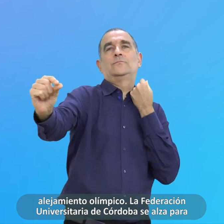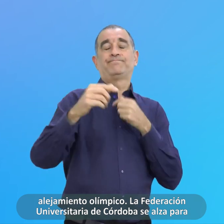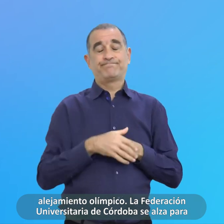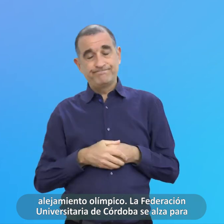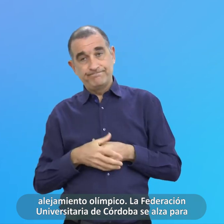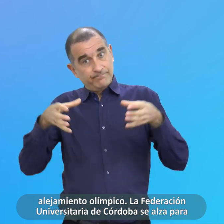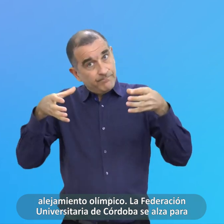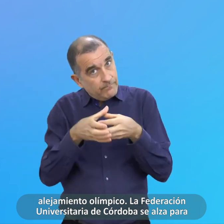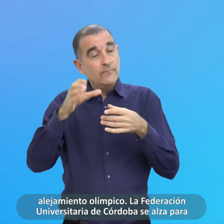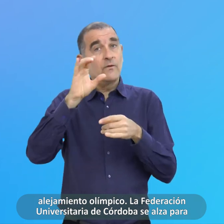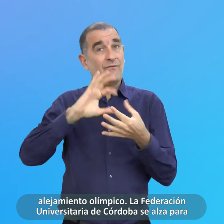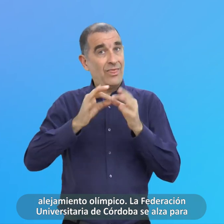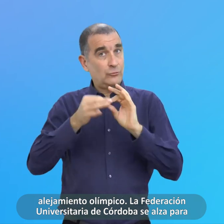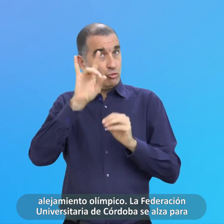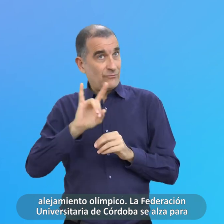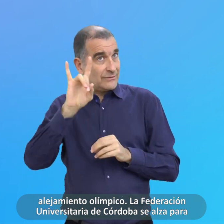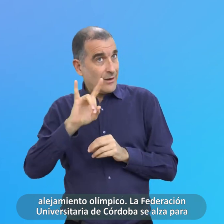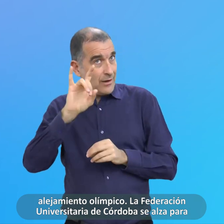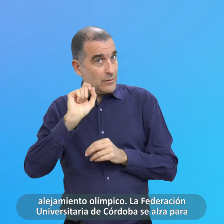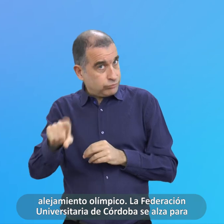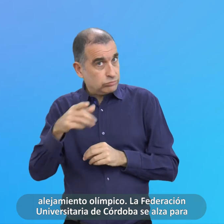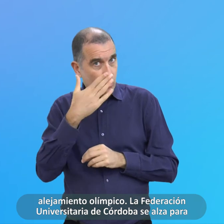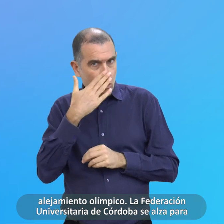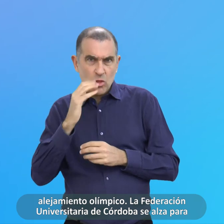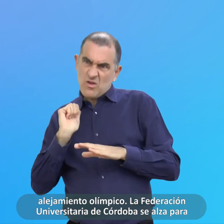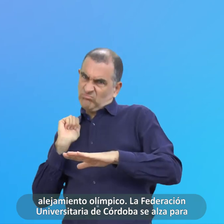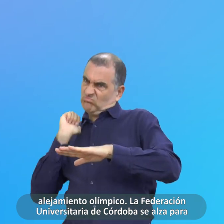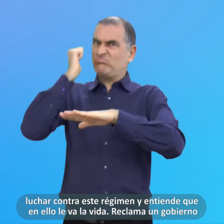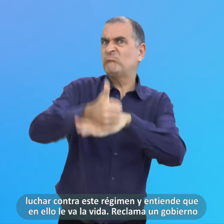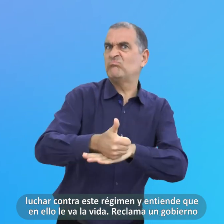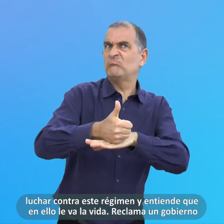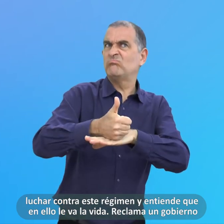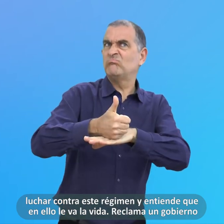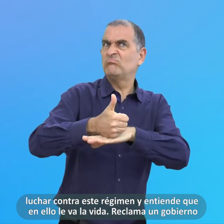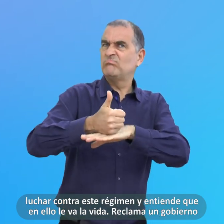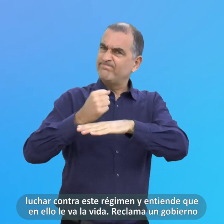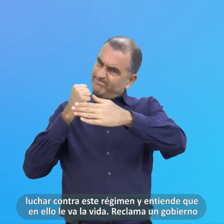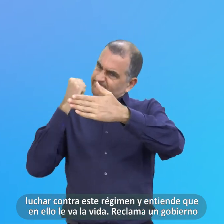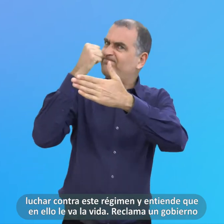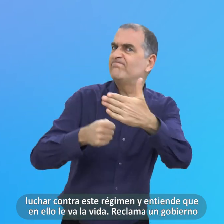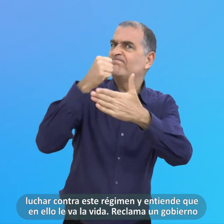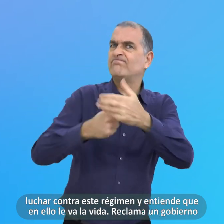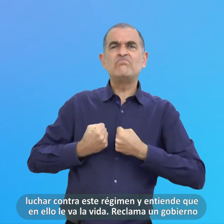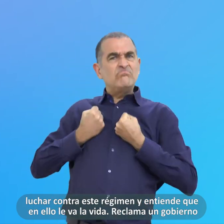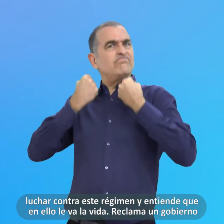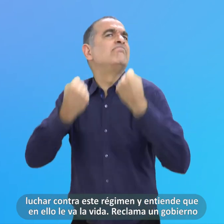La Federación Universitaria De Córdoba Se alza para luchar Contra este